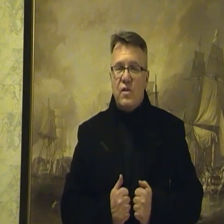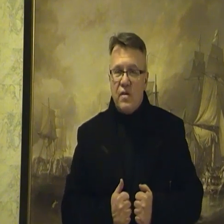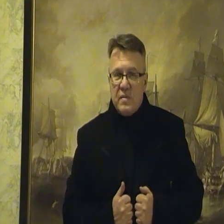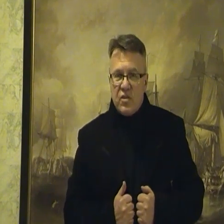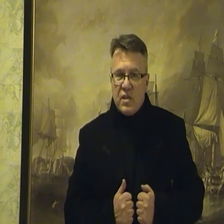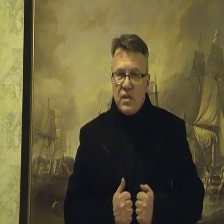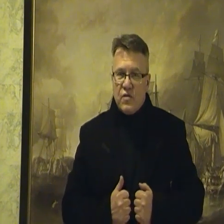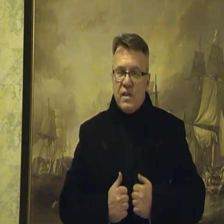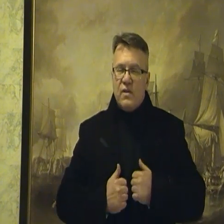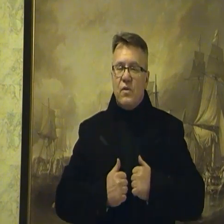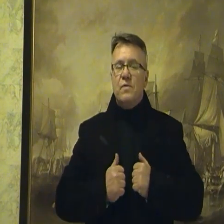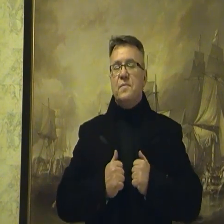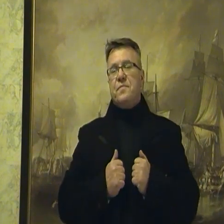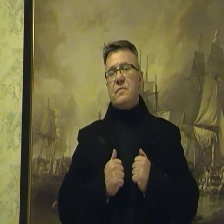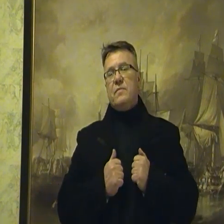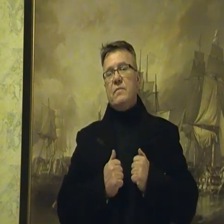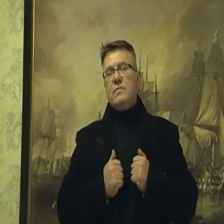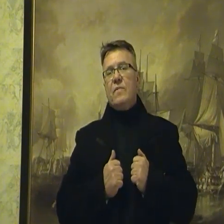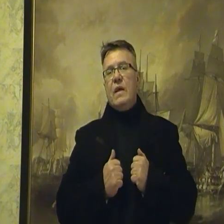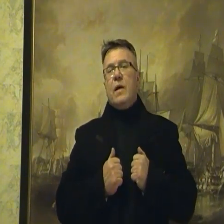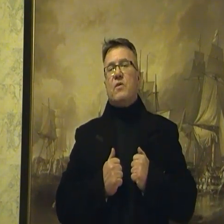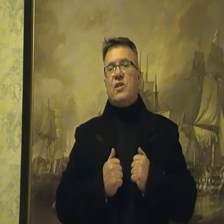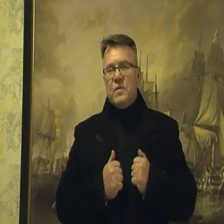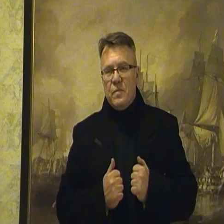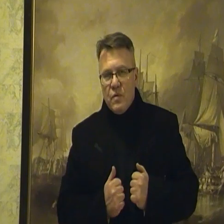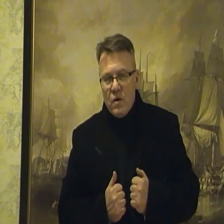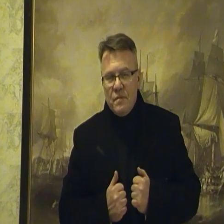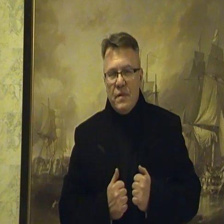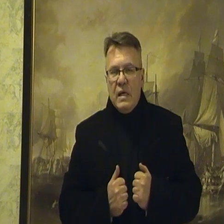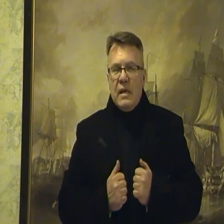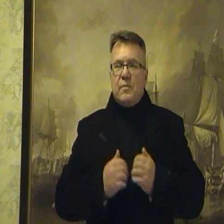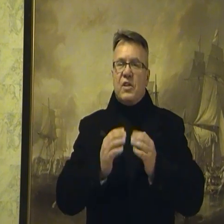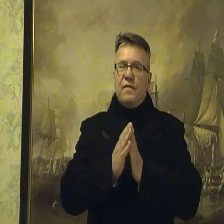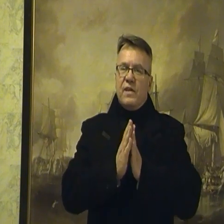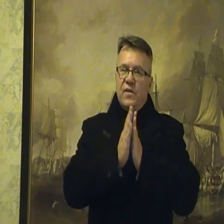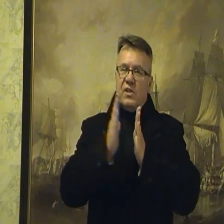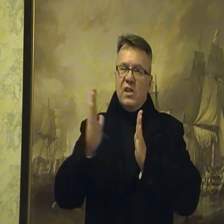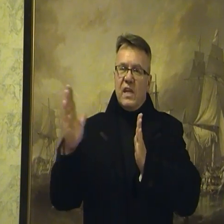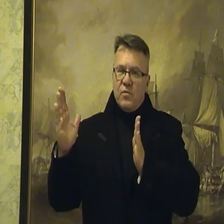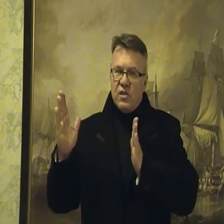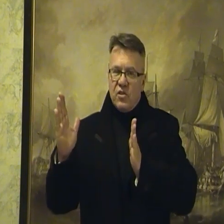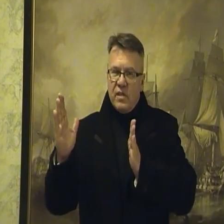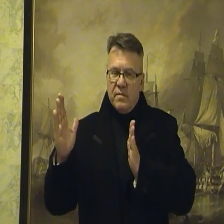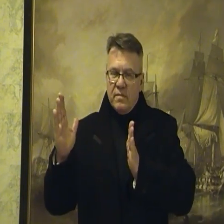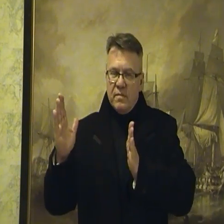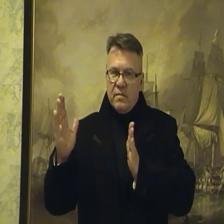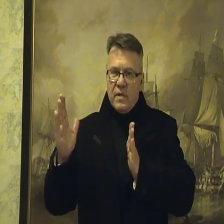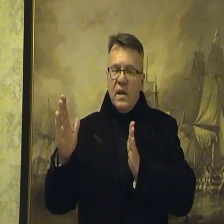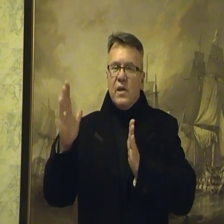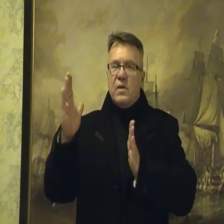ulica 44 roku, potrzebne było przerwa 9 dni Talmudycznych i